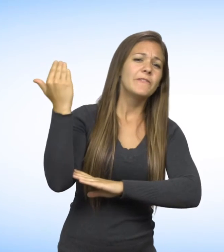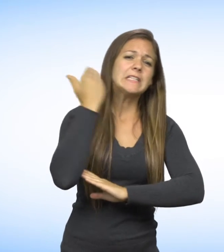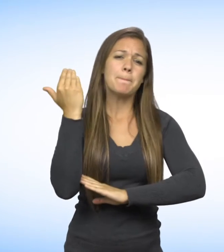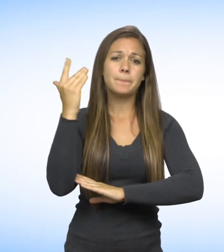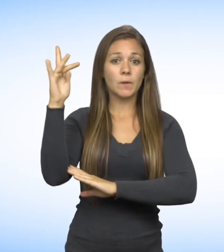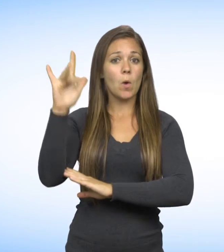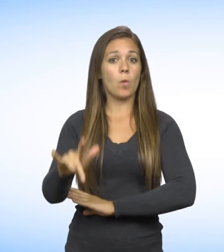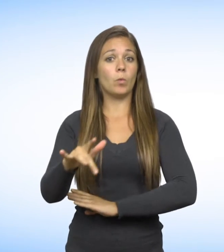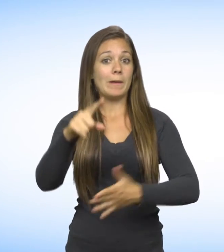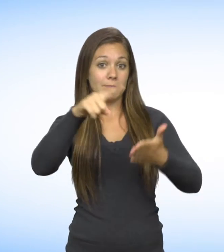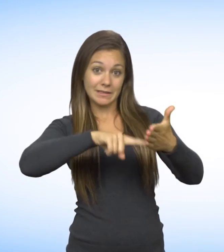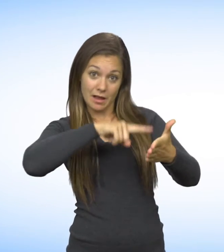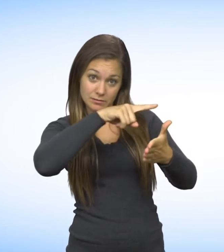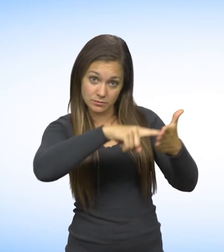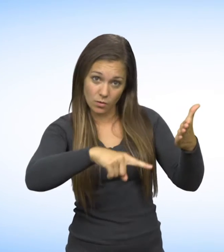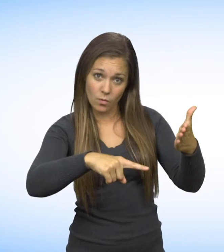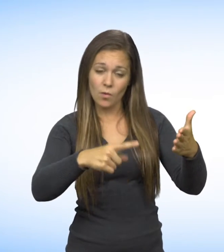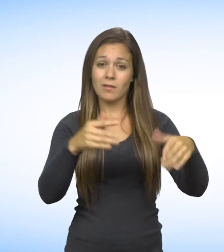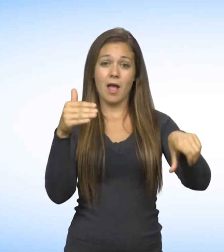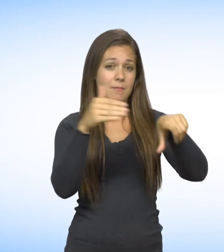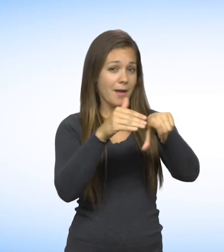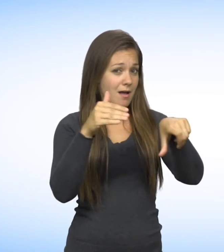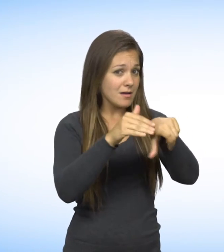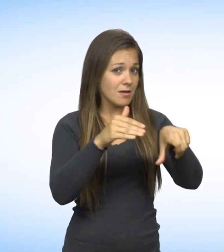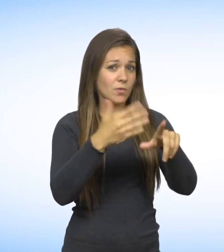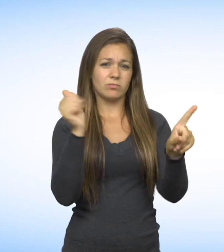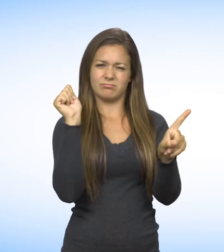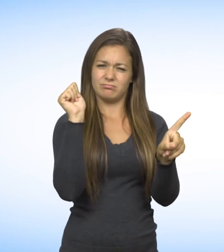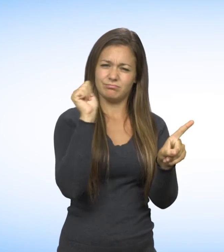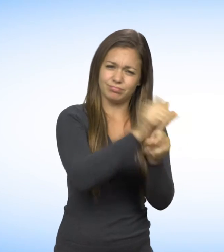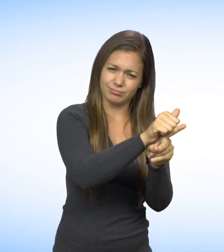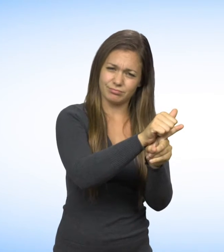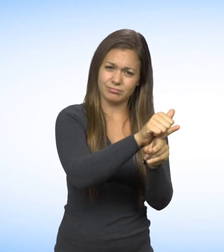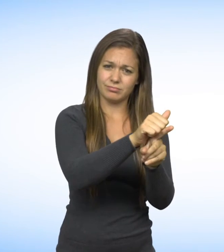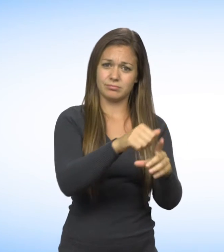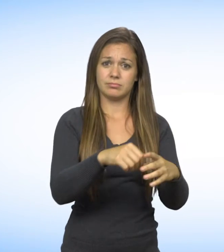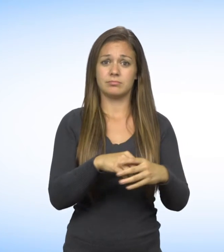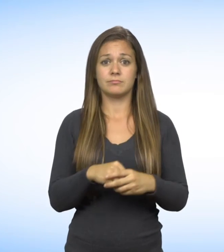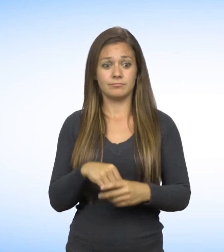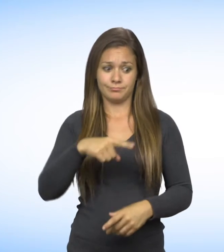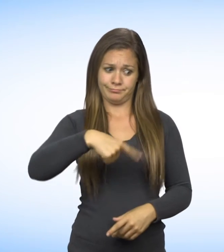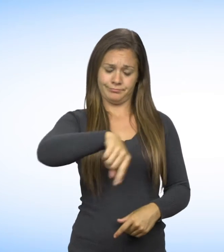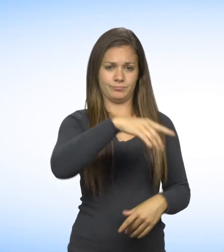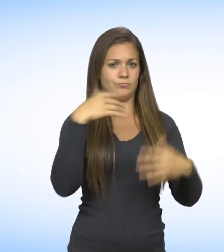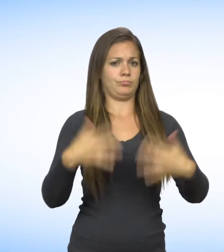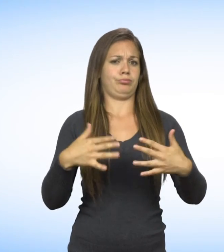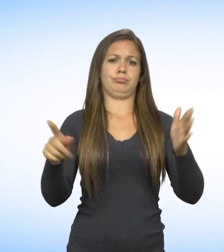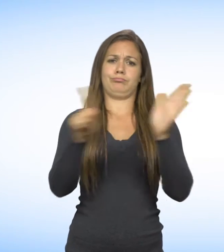Si vous croyez avoir été victime de discrimination, d'exploitation ou de harcèlement, qui sont des pratiques